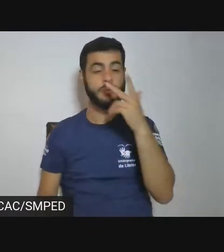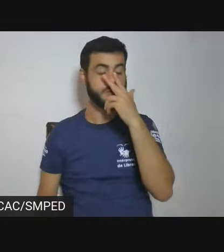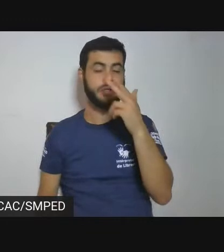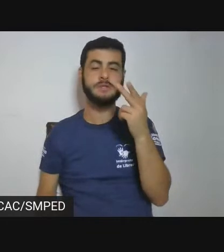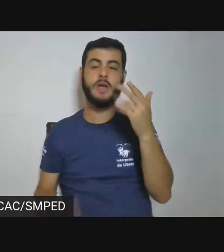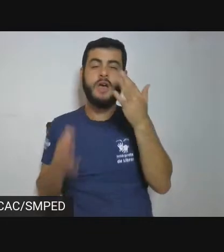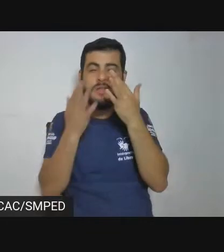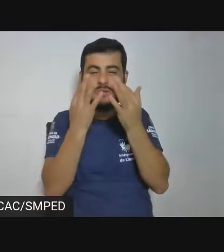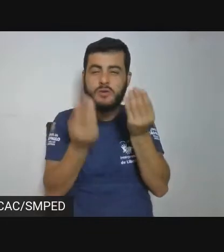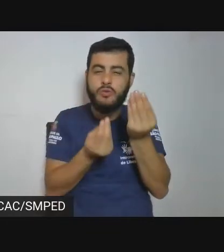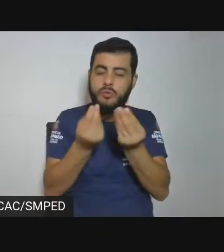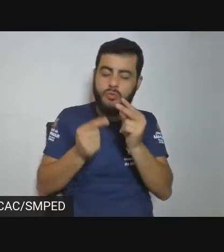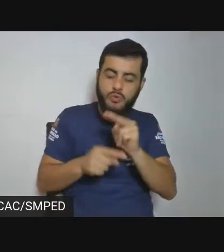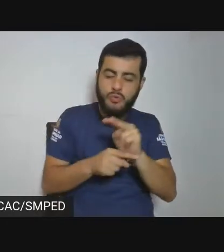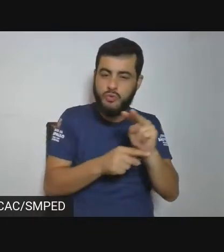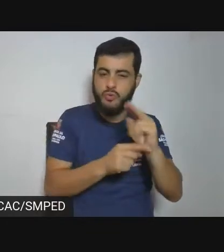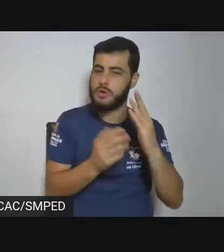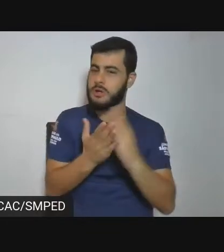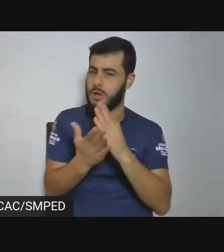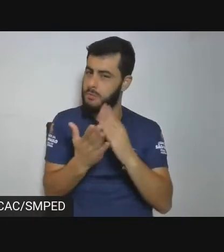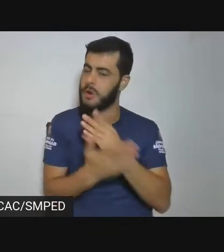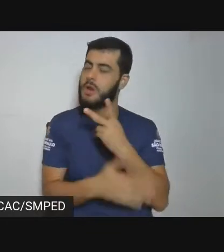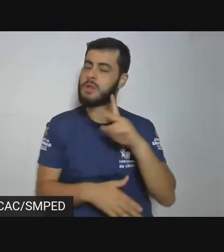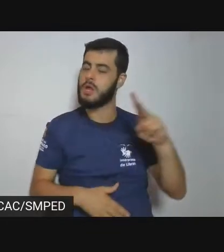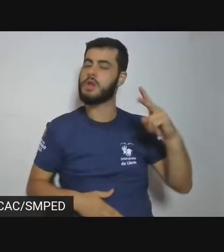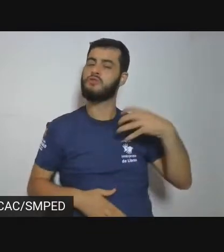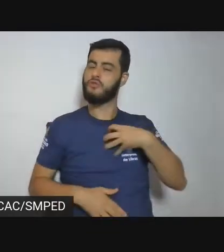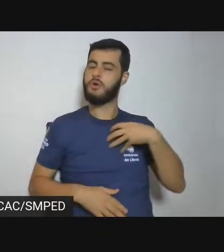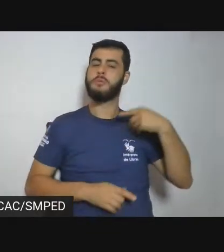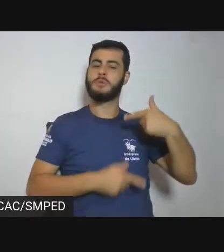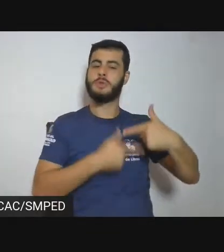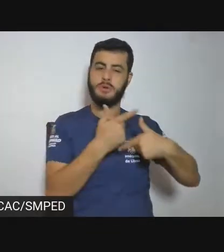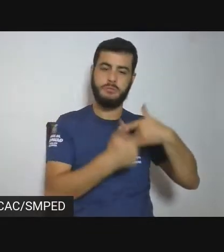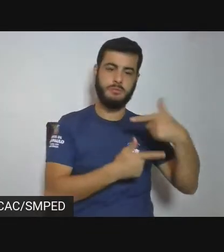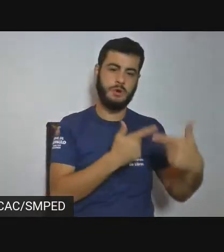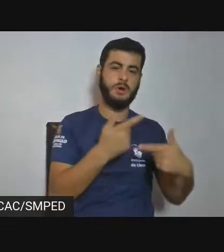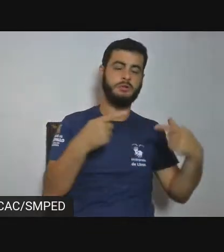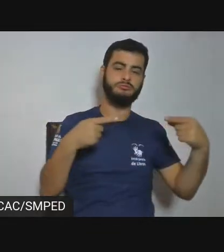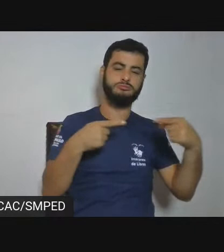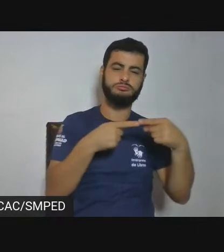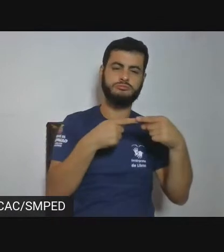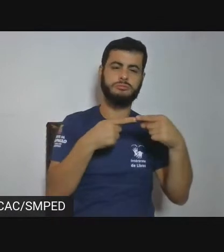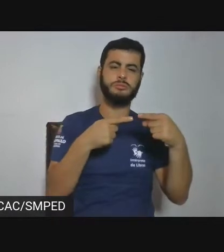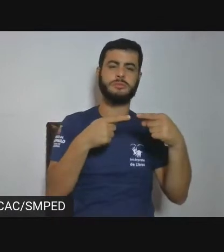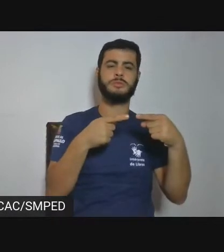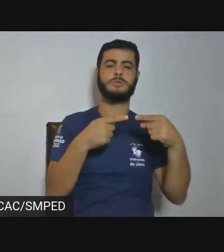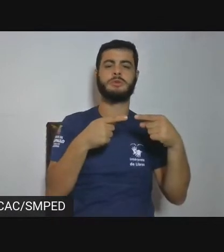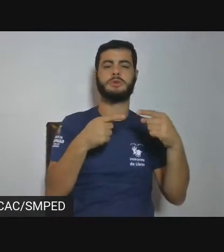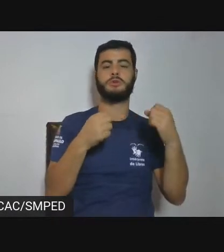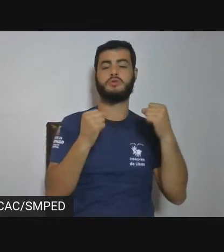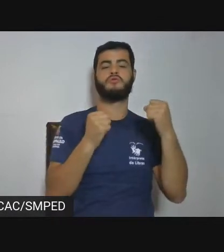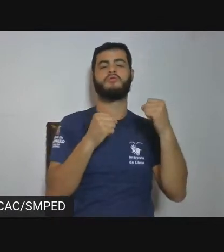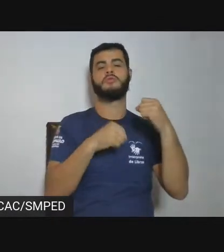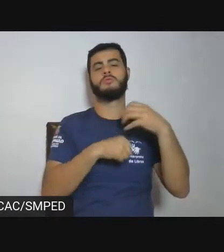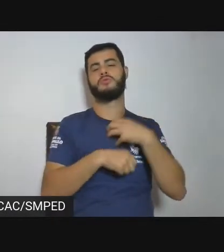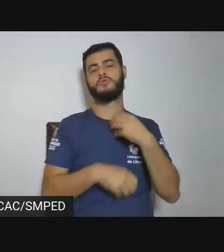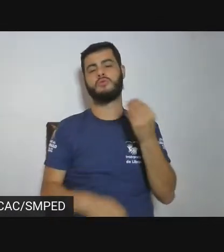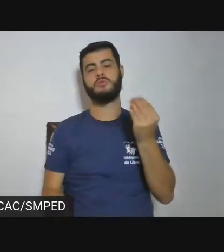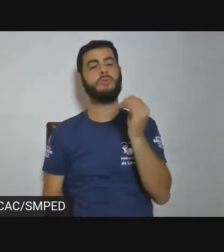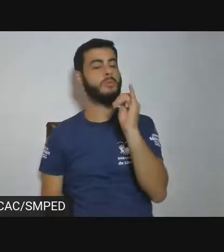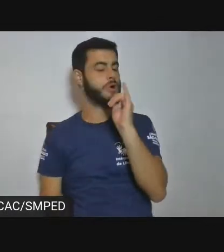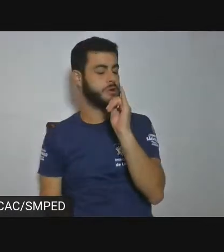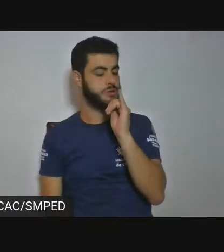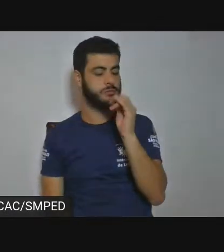trabalho, outro fruto, vamos dizer assim, esticado da própria exposição, é como se fosse